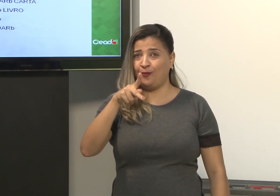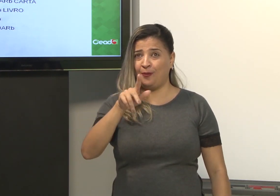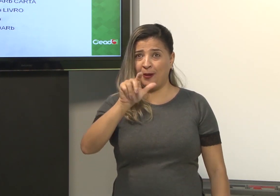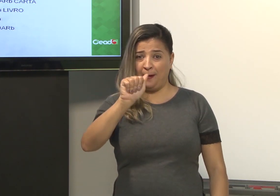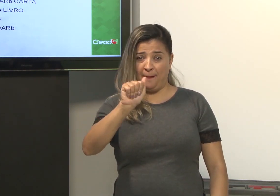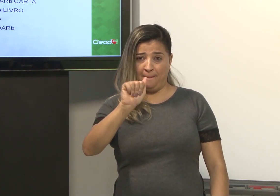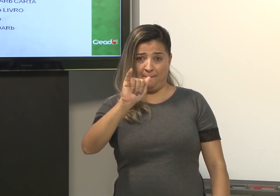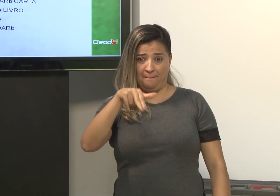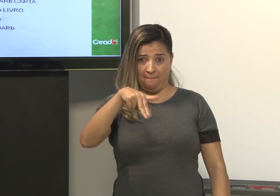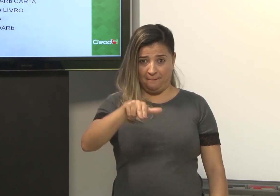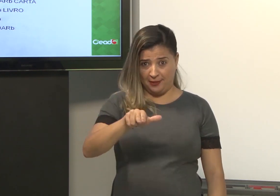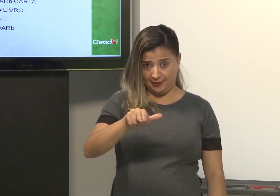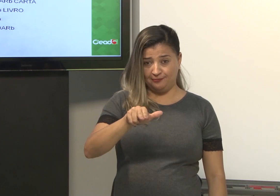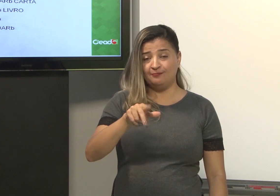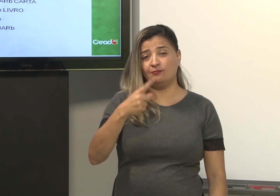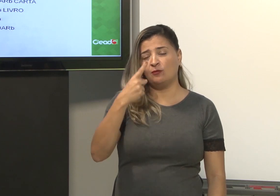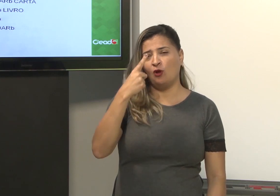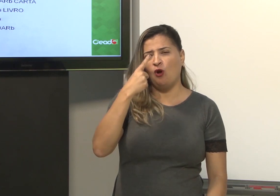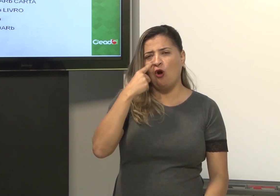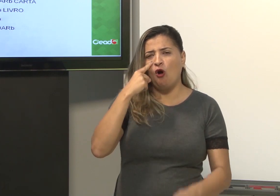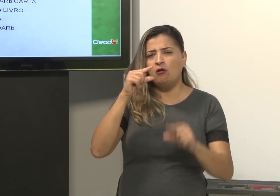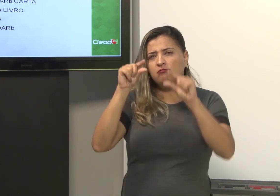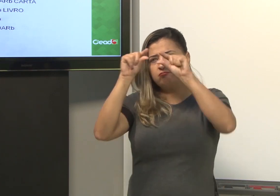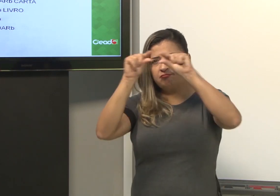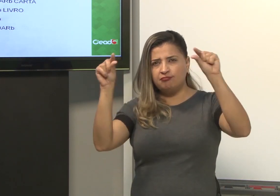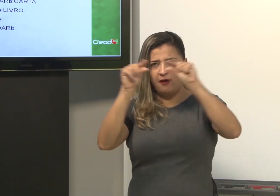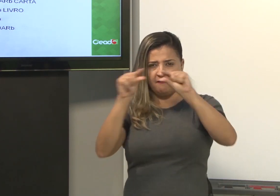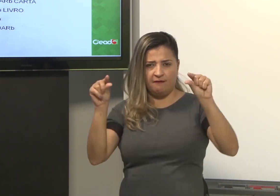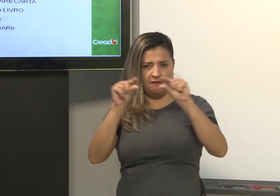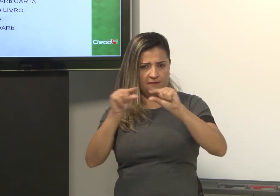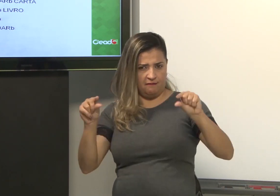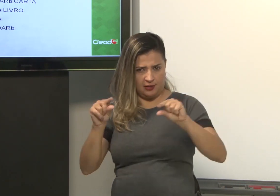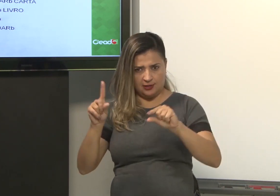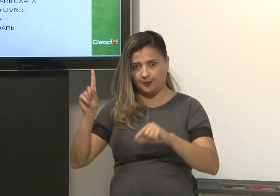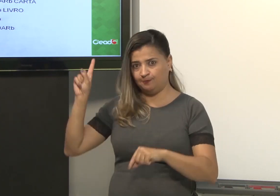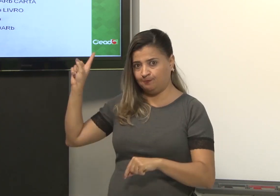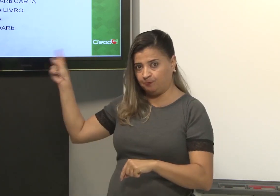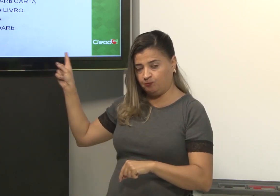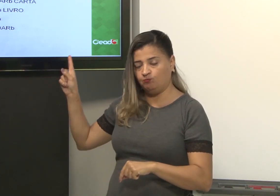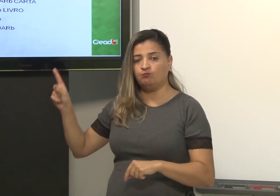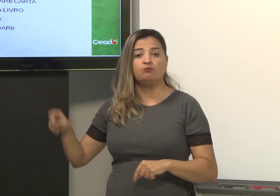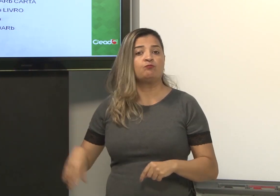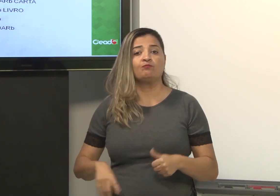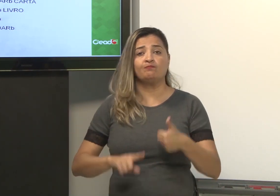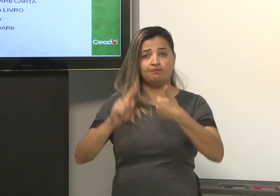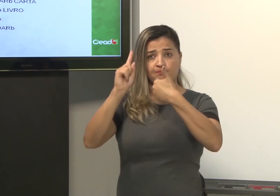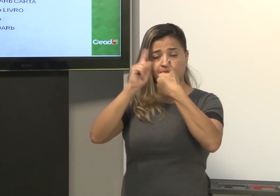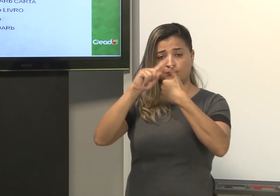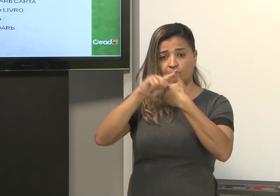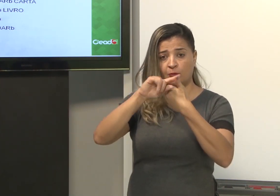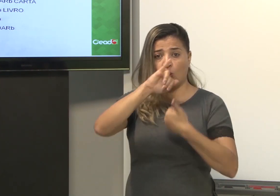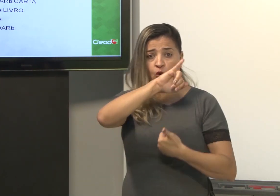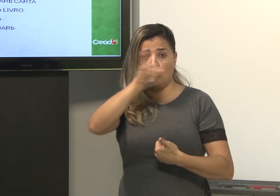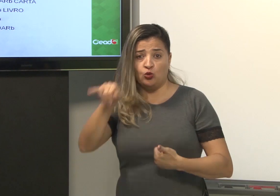É o verbo non-plein. Então, vamos ver algumas frases que nós temos aqui. Então, João